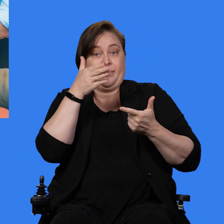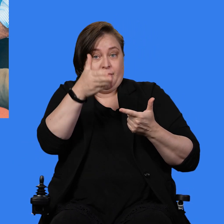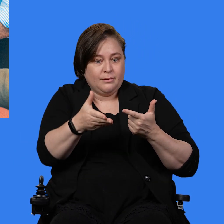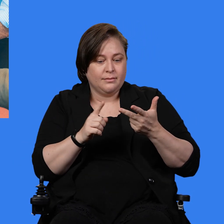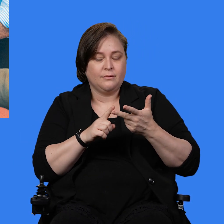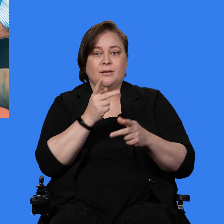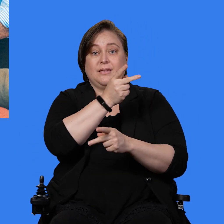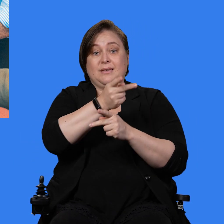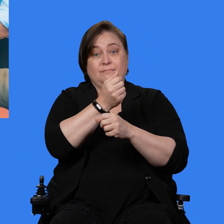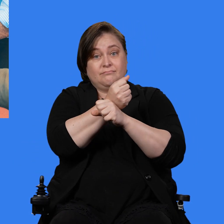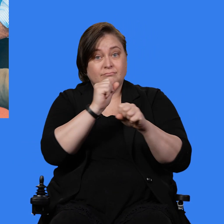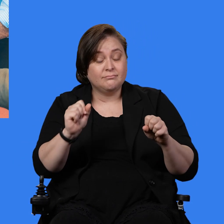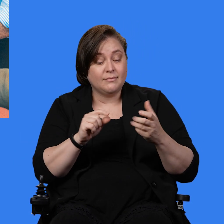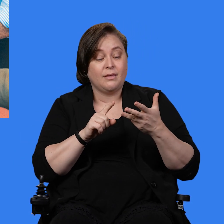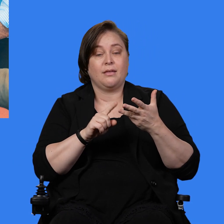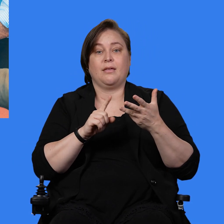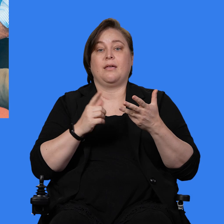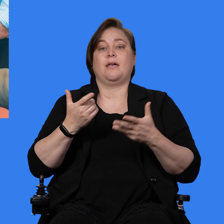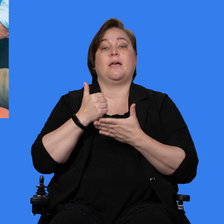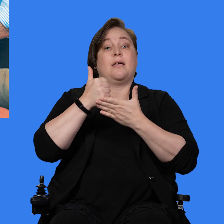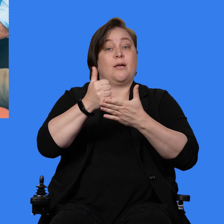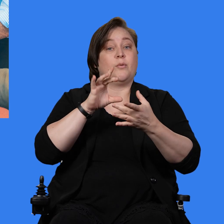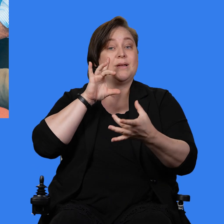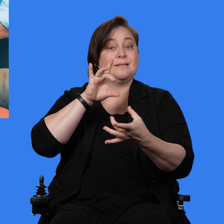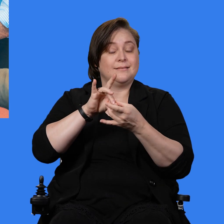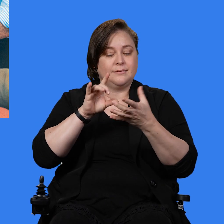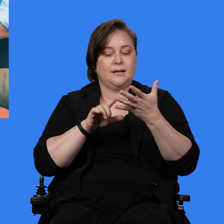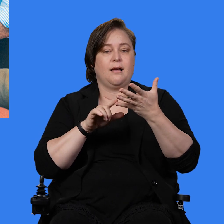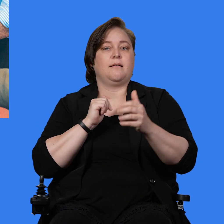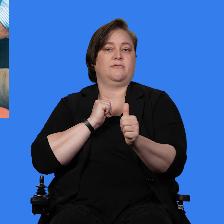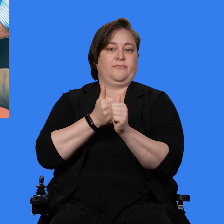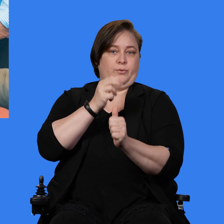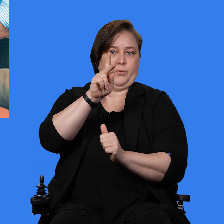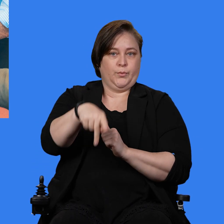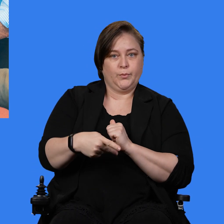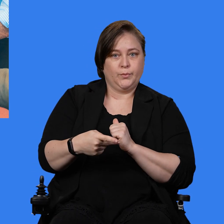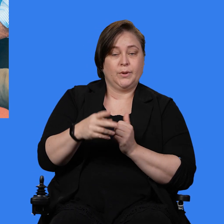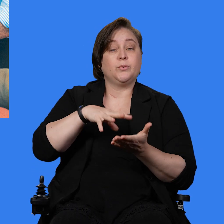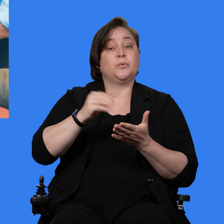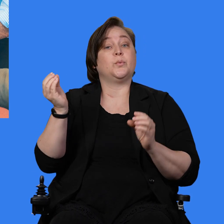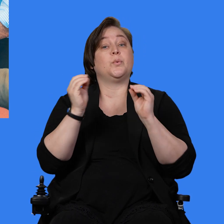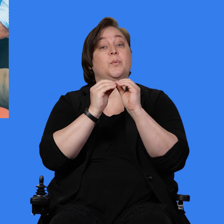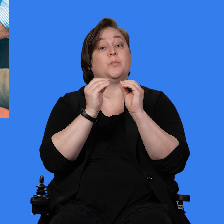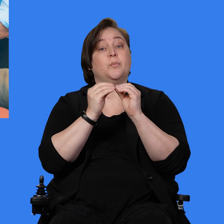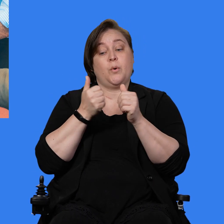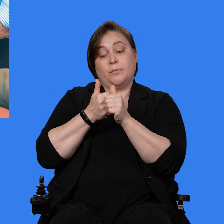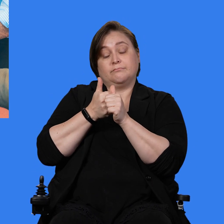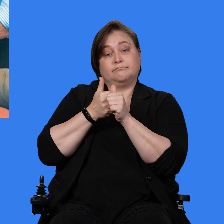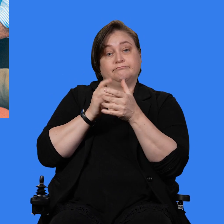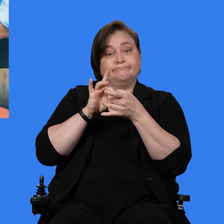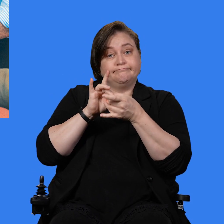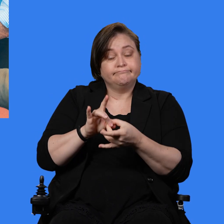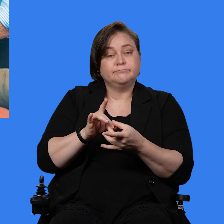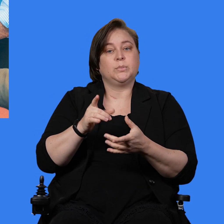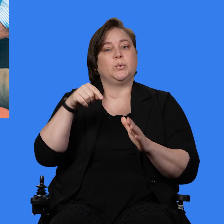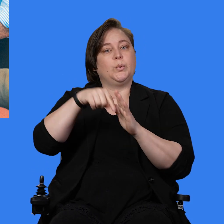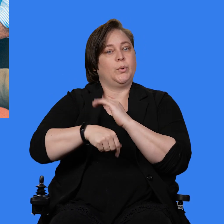seguros, ayudarlos a conectarse y dar seguimiento. Para informarse más acerca de la prevención del suicidio, visite